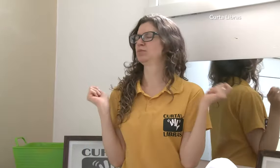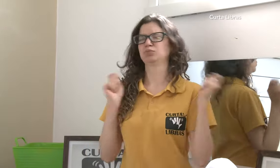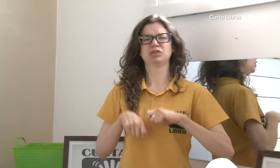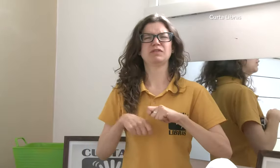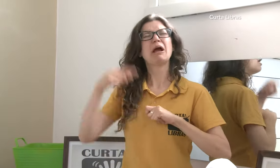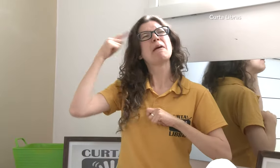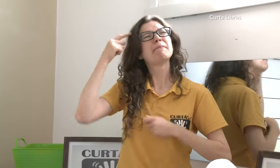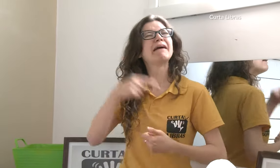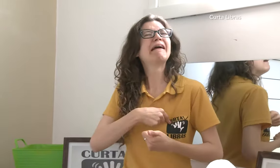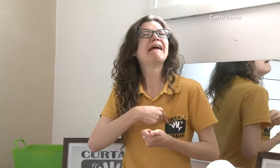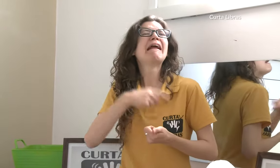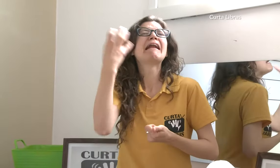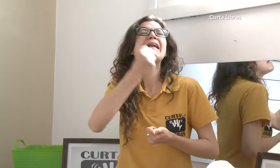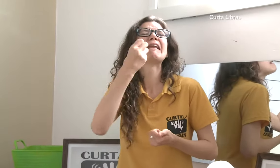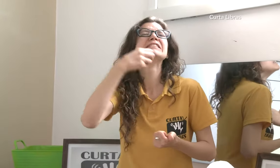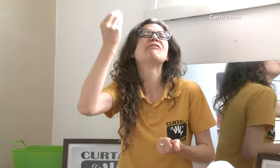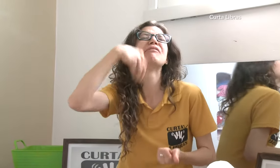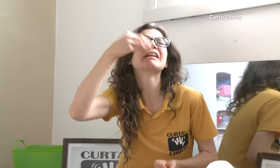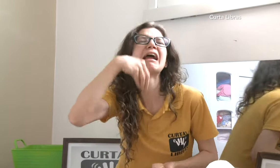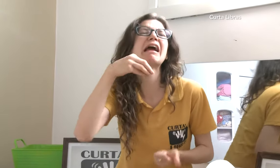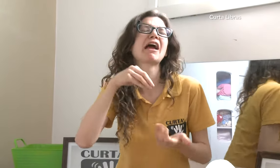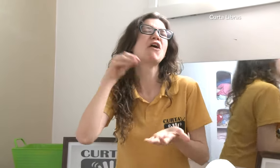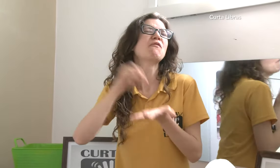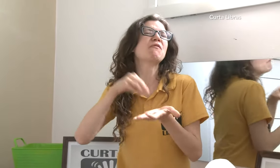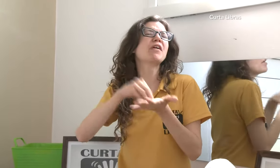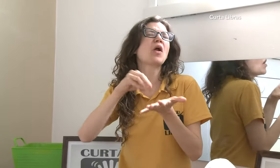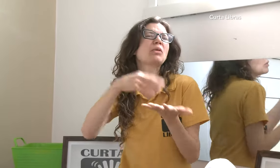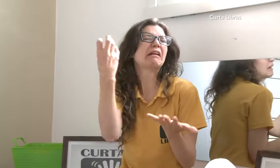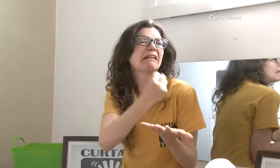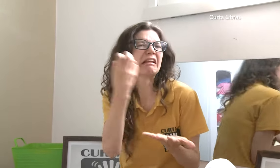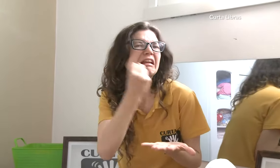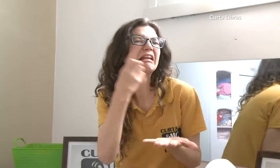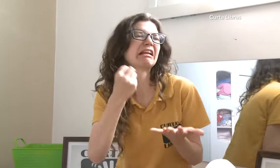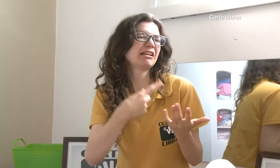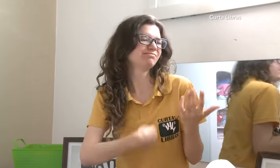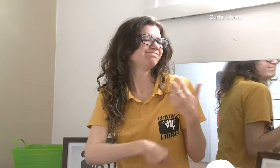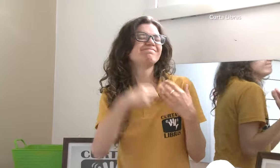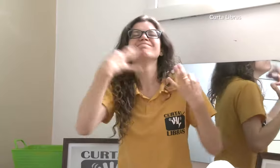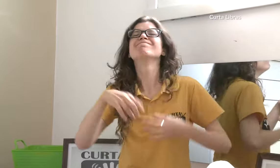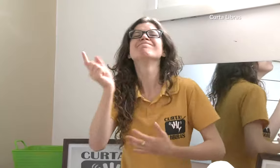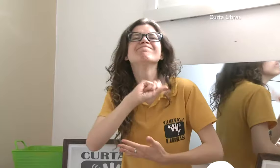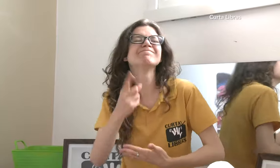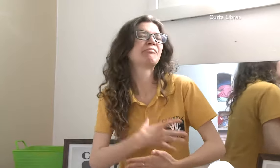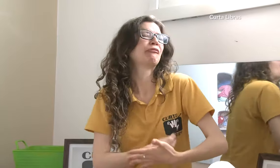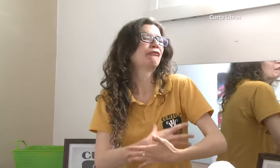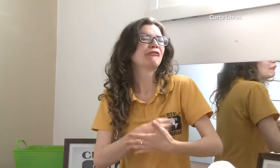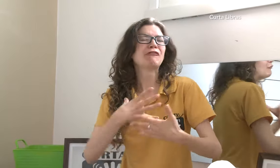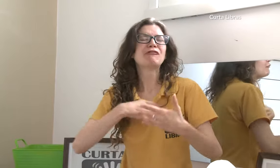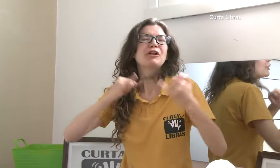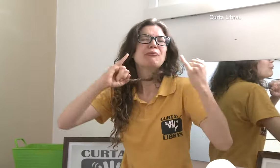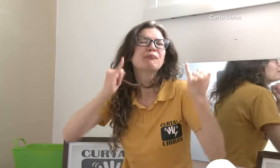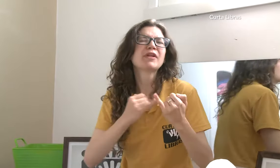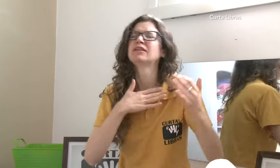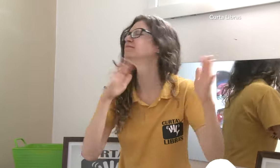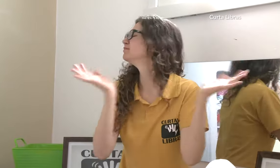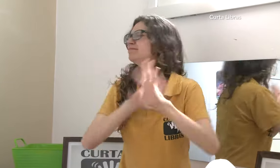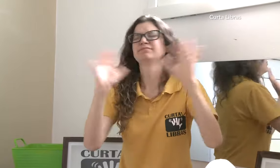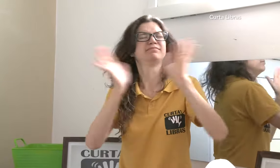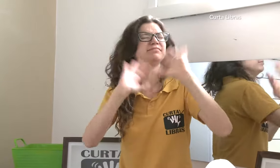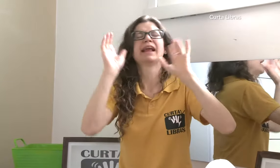Mas, na verdade mesmo, é possível fazer de tudo para conseguir amamentar. Porque sim, é possível. Algumas pessoas pensam que o leite é fraco, ou